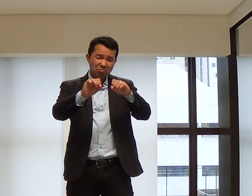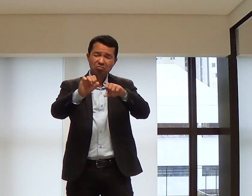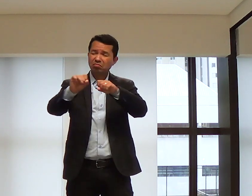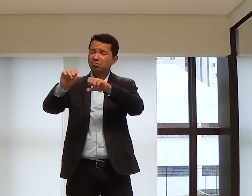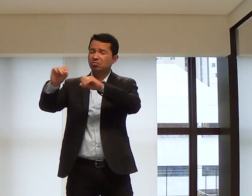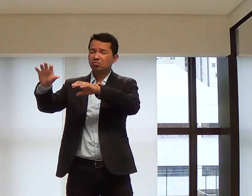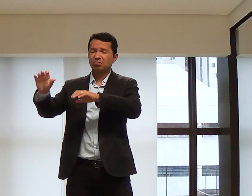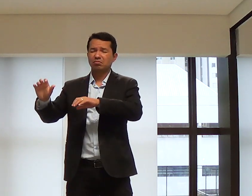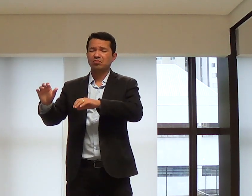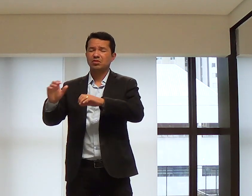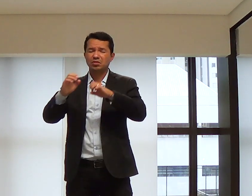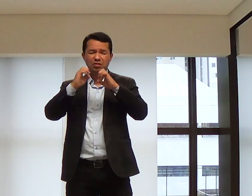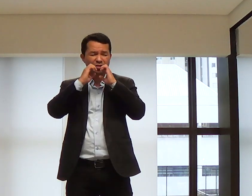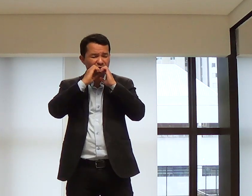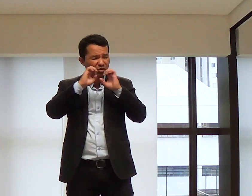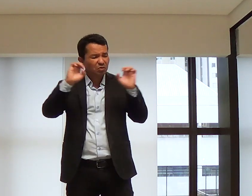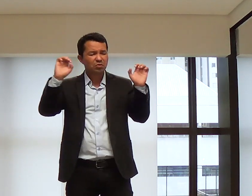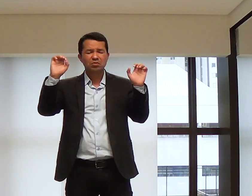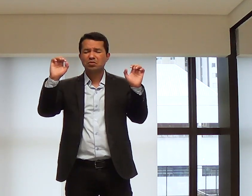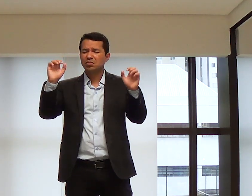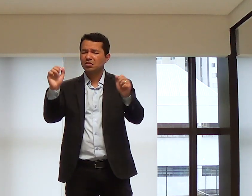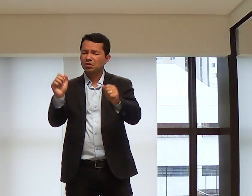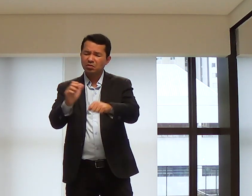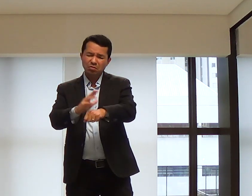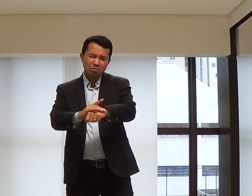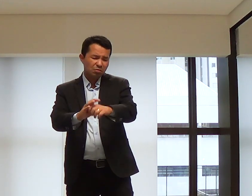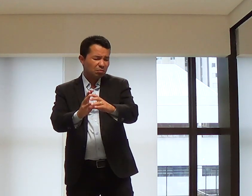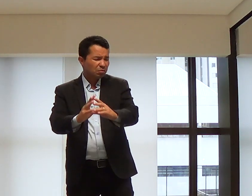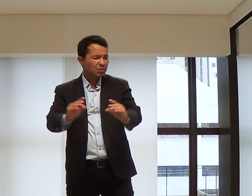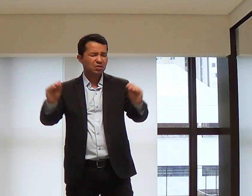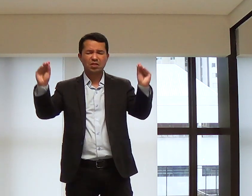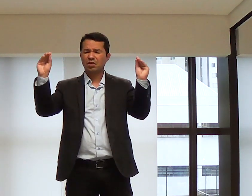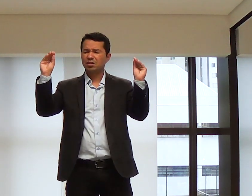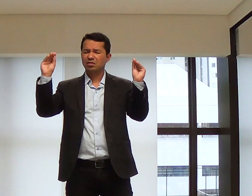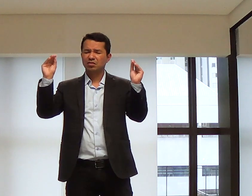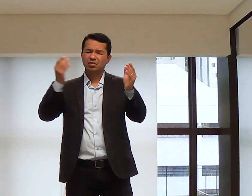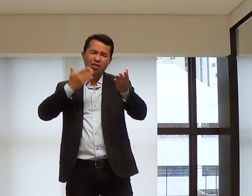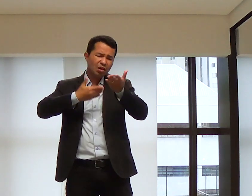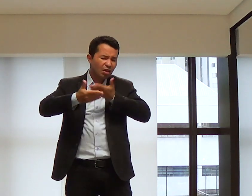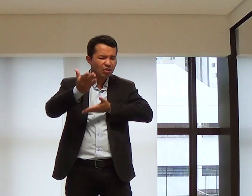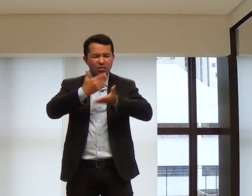Jesus aqui nos ensinou. Aqui Jesus se evangelizou, curou.